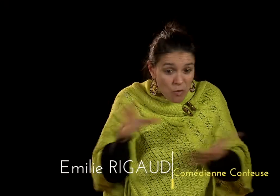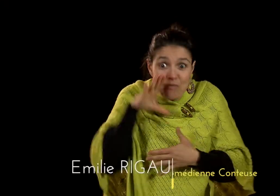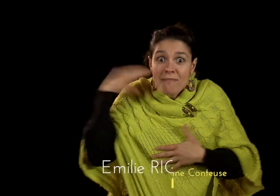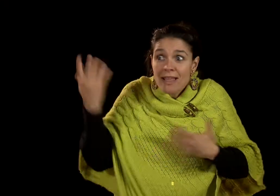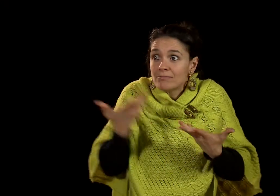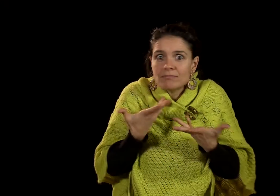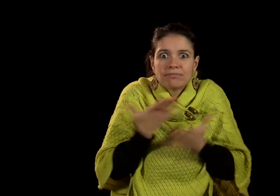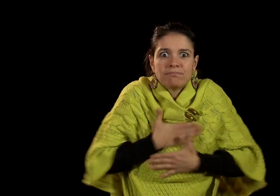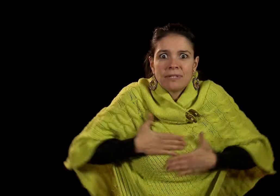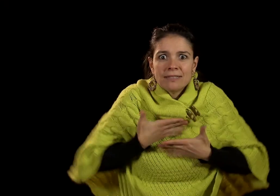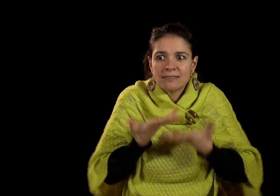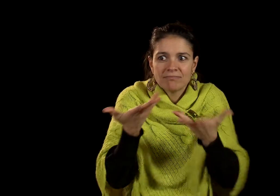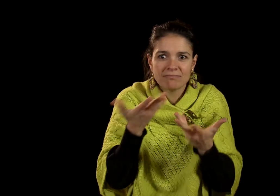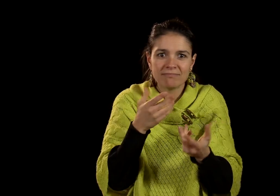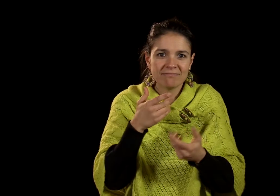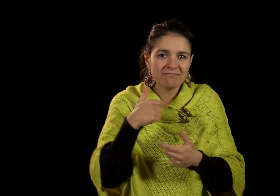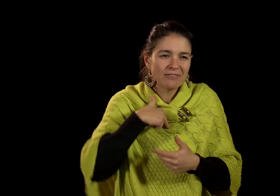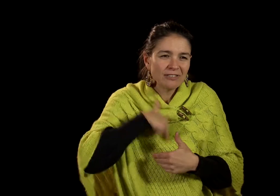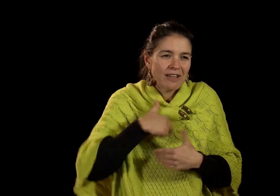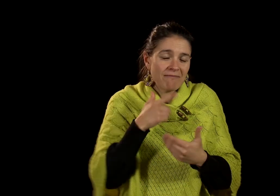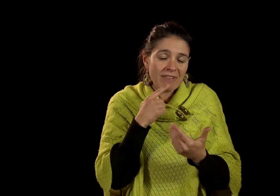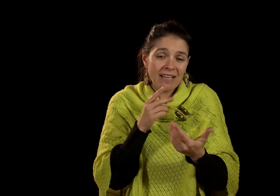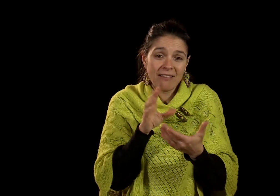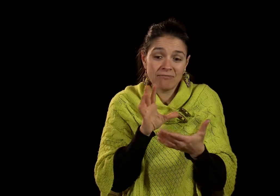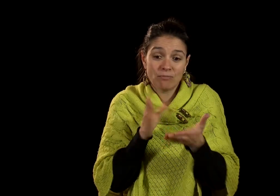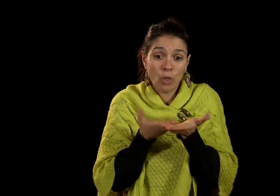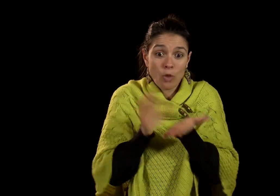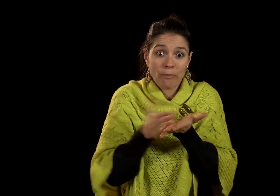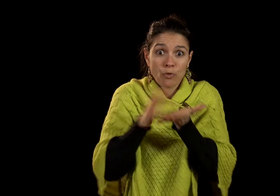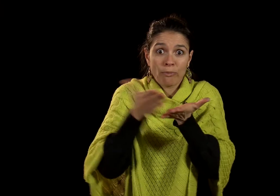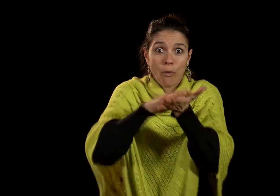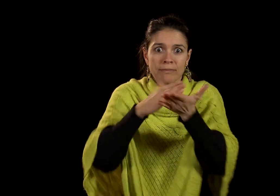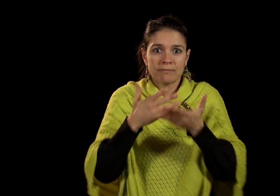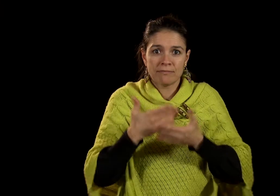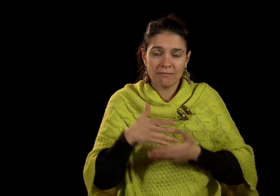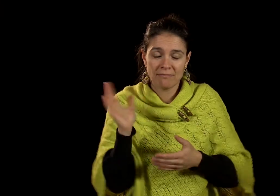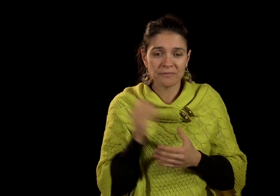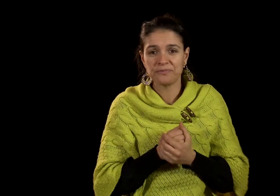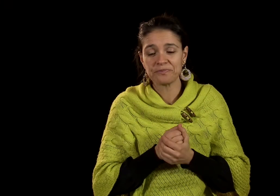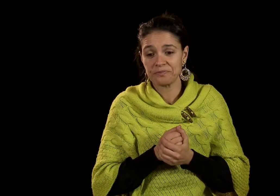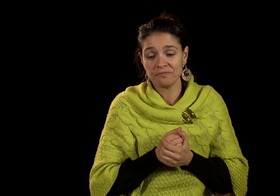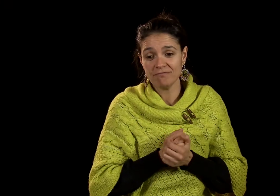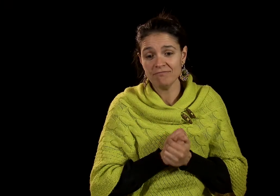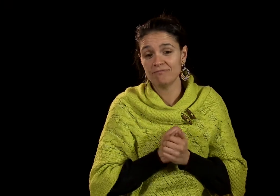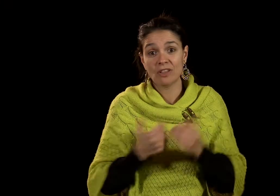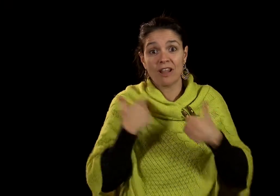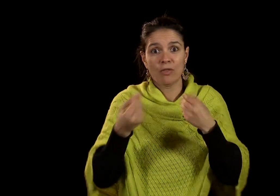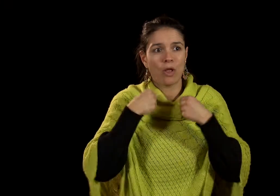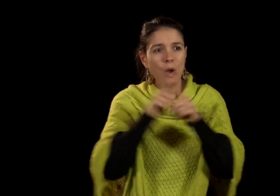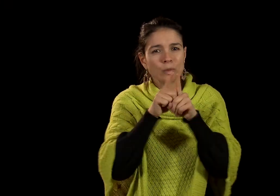Après, voilà. Je prends du plaisir dans ce que je fais et tout ce que j'acquiers au fur et à mesure, ça s'ajoute au plaisir que j'ai d'être comédienne.